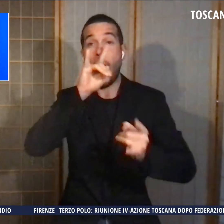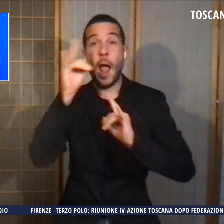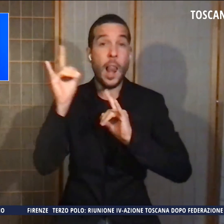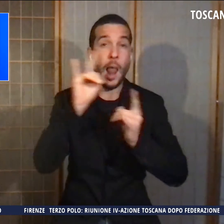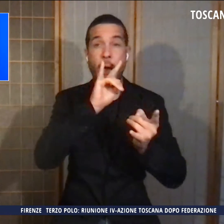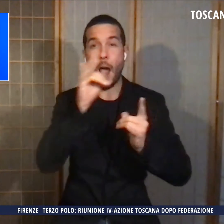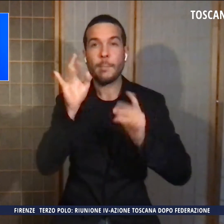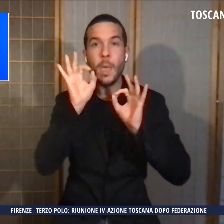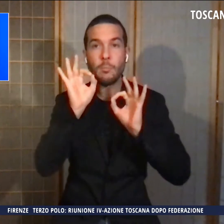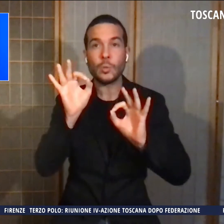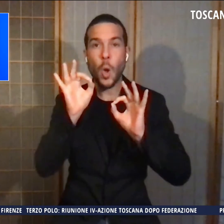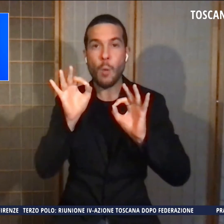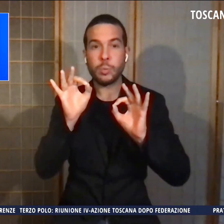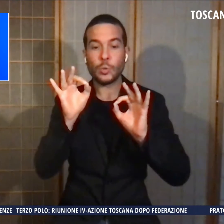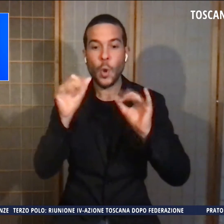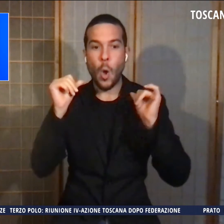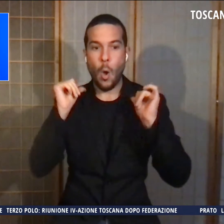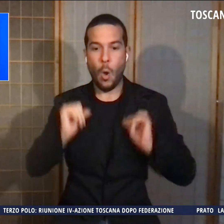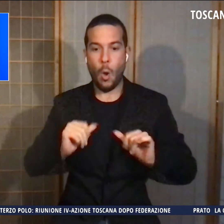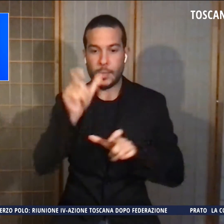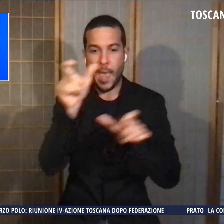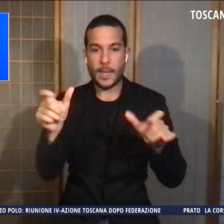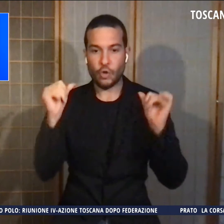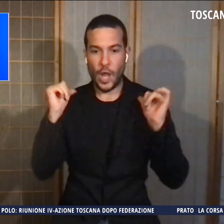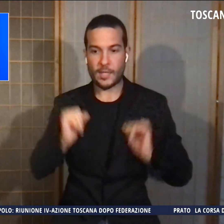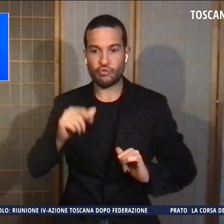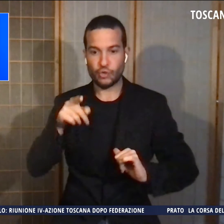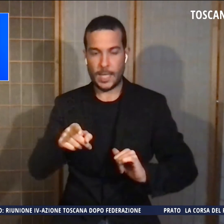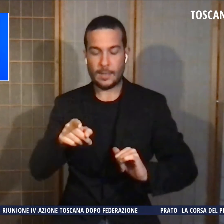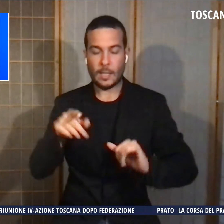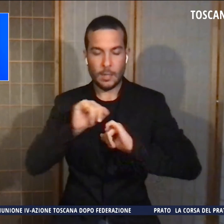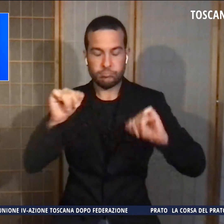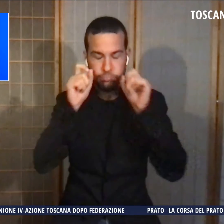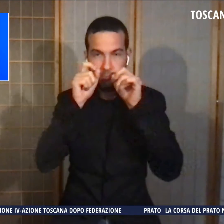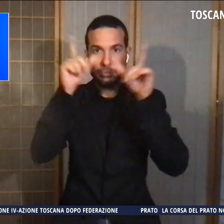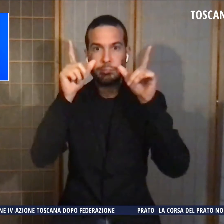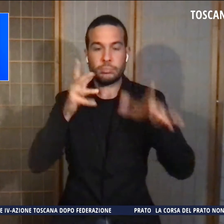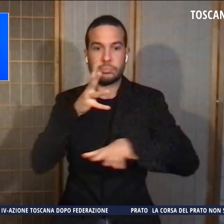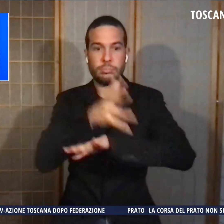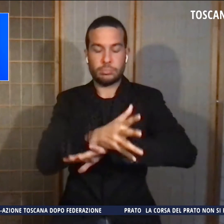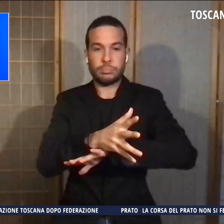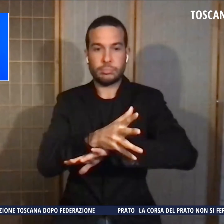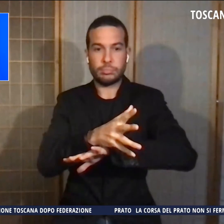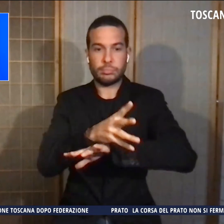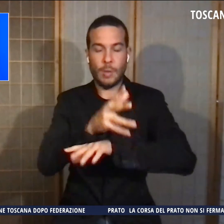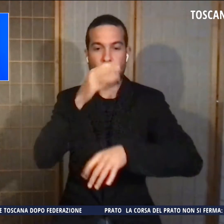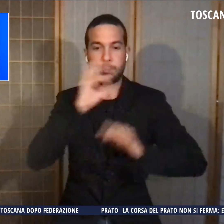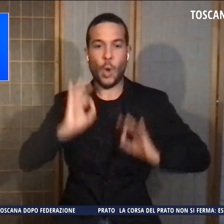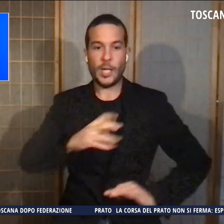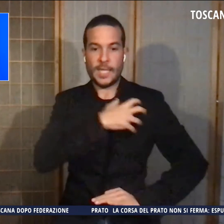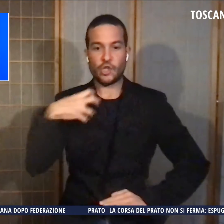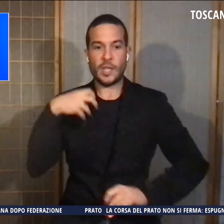residenti svegliati dal boato. Sul posto sono arrivate una volante, la polizia scientifica e i vigili del fuoco.